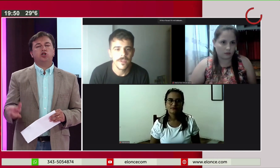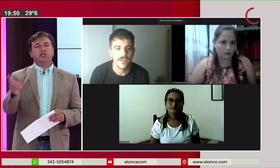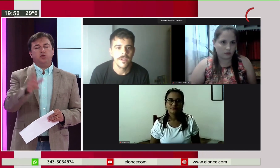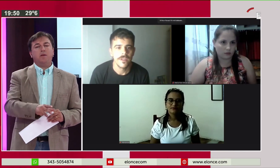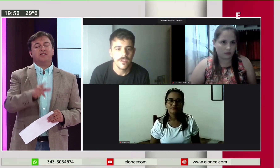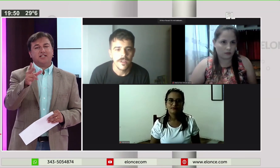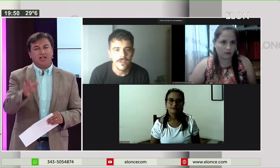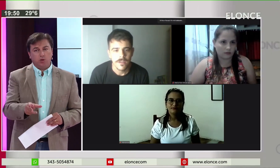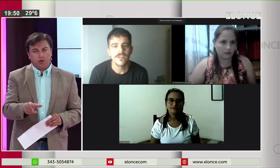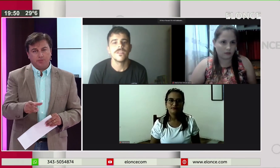19, 61.